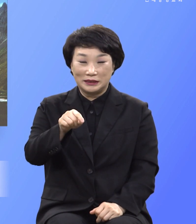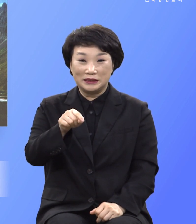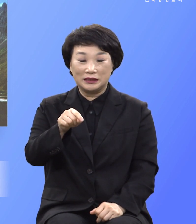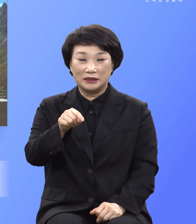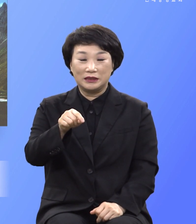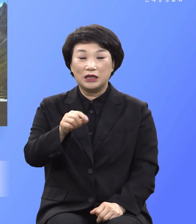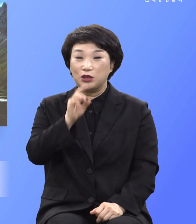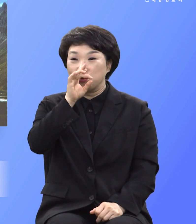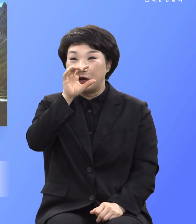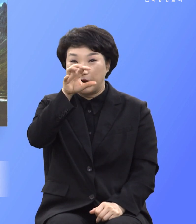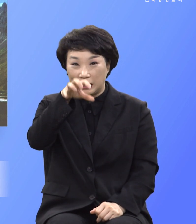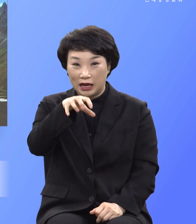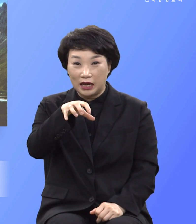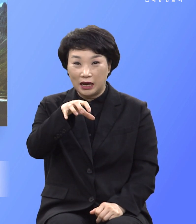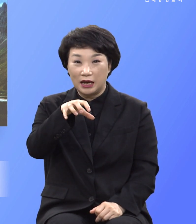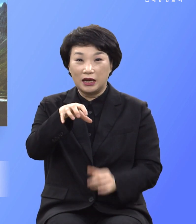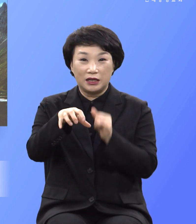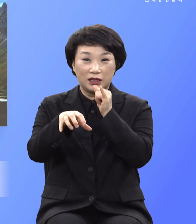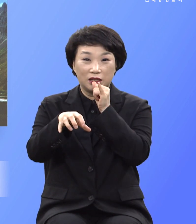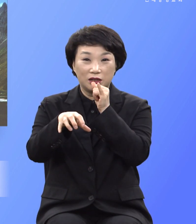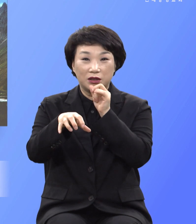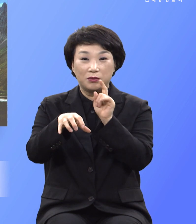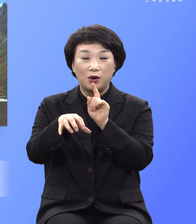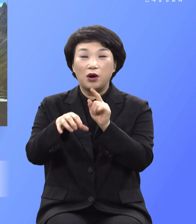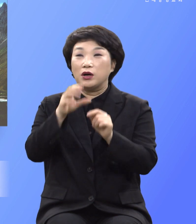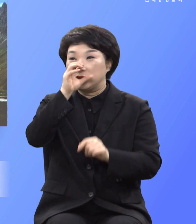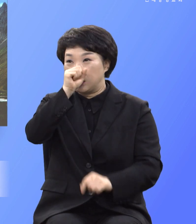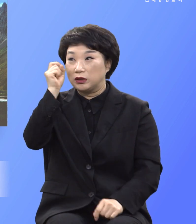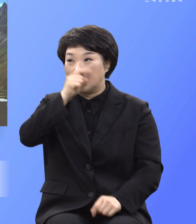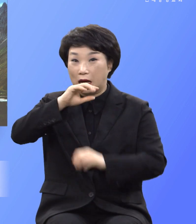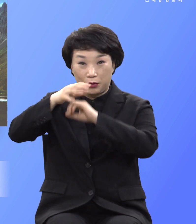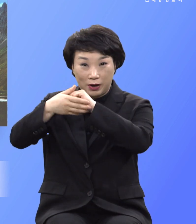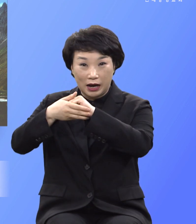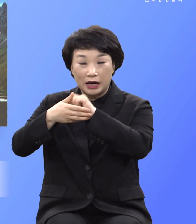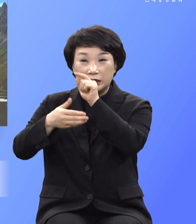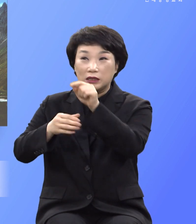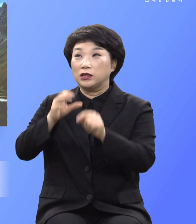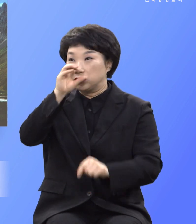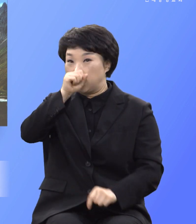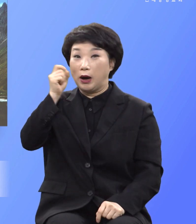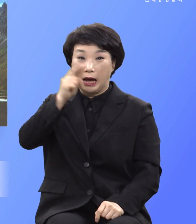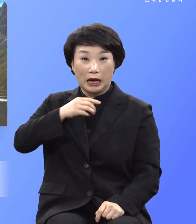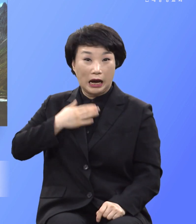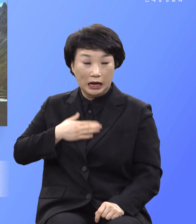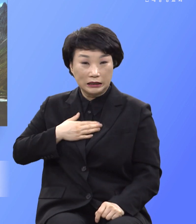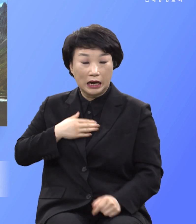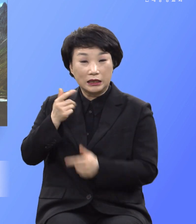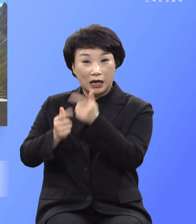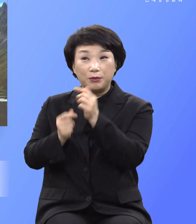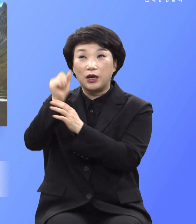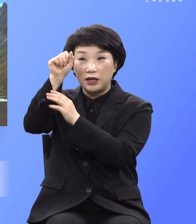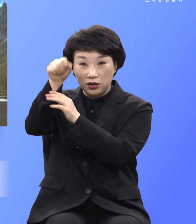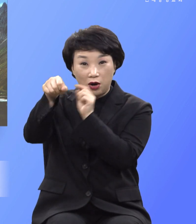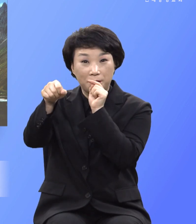중앙에 있는 선악과 선악을 알게 하는 나무의 실관은